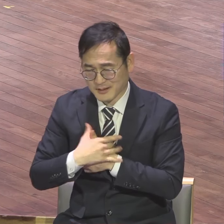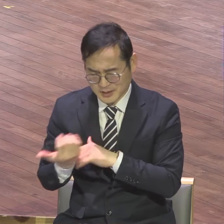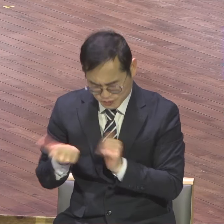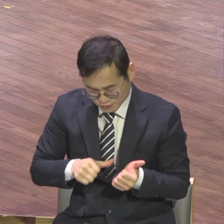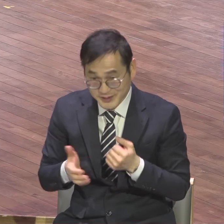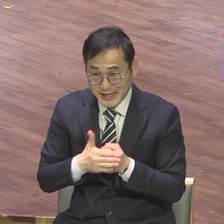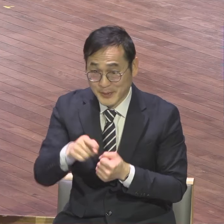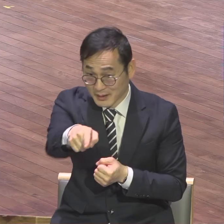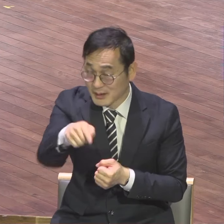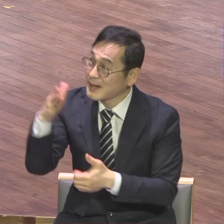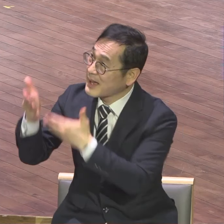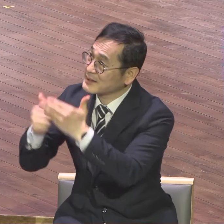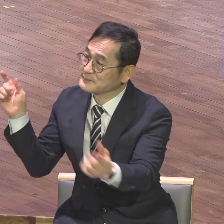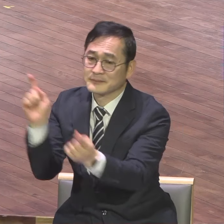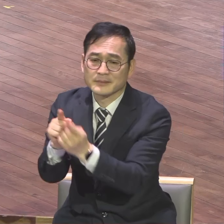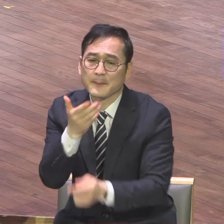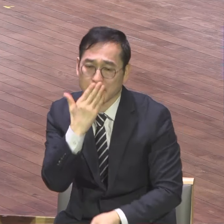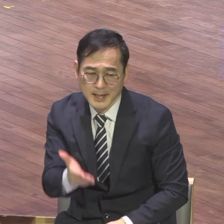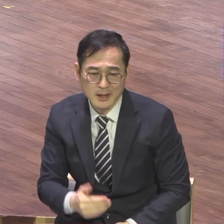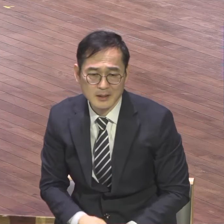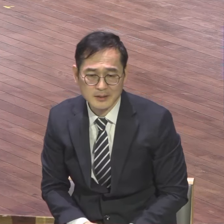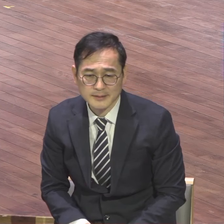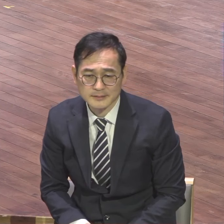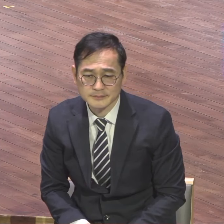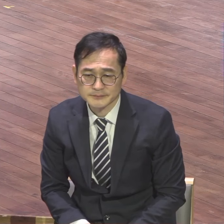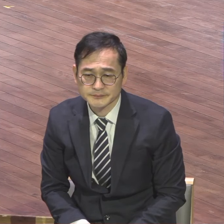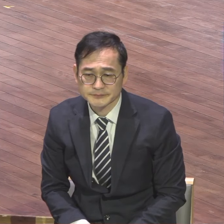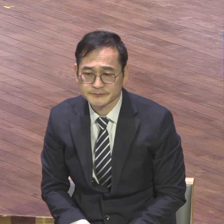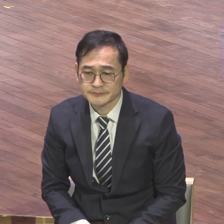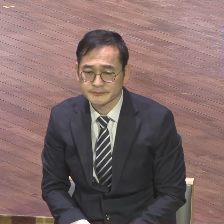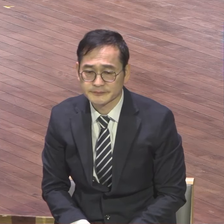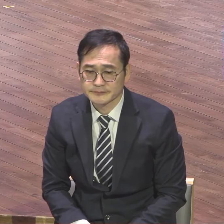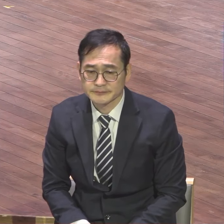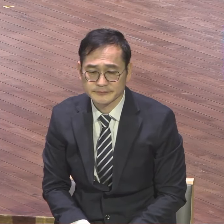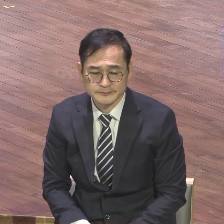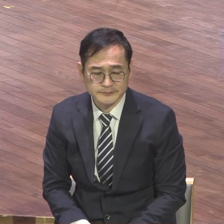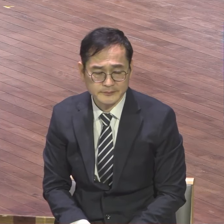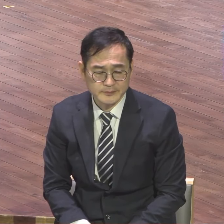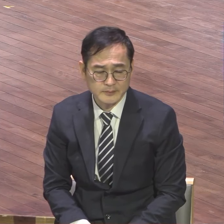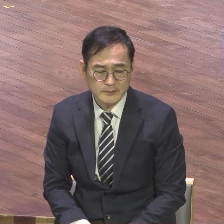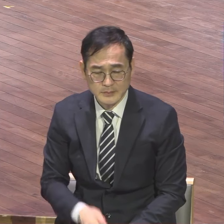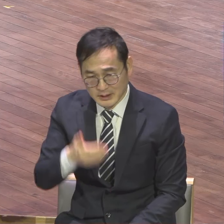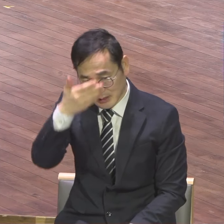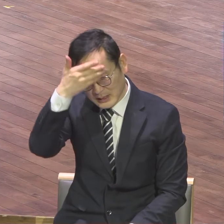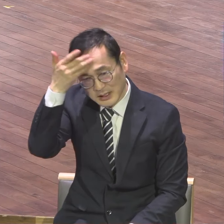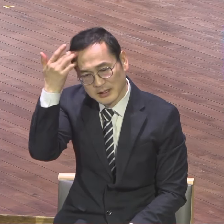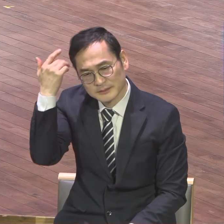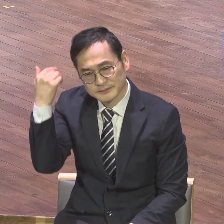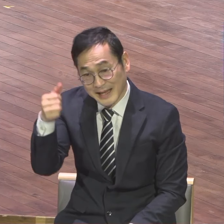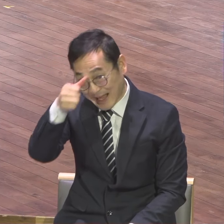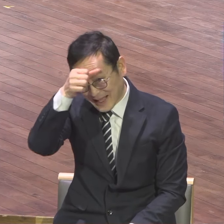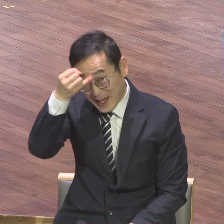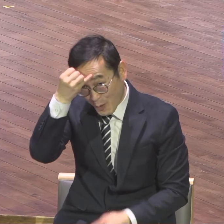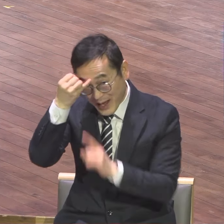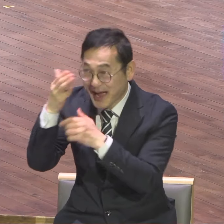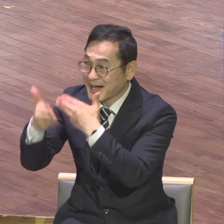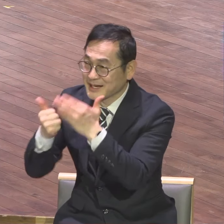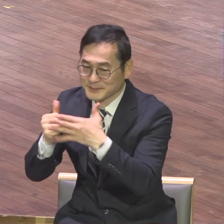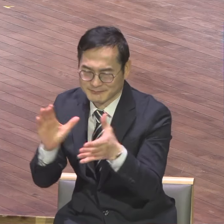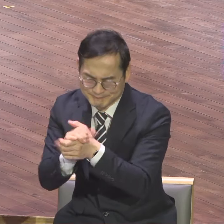속죄 속죄 하나님과 다시 에덴 동산 회복이 다시 되었어 그래서 하나님 아버지